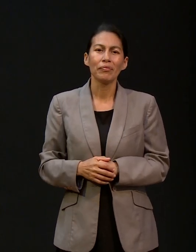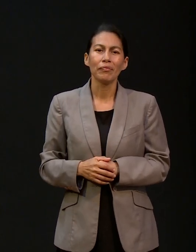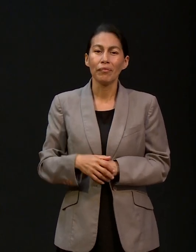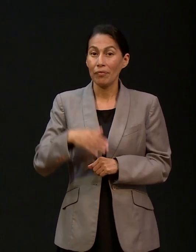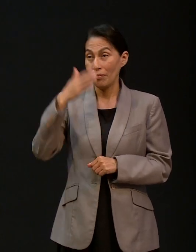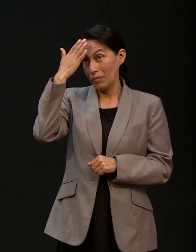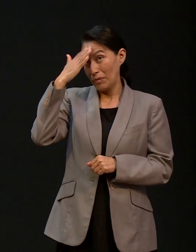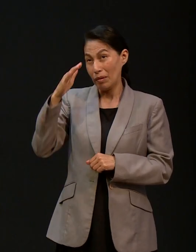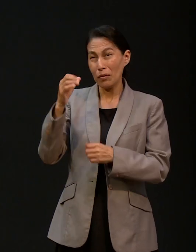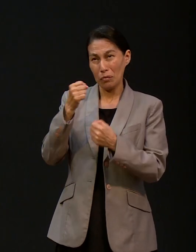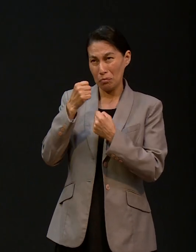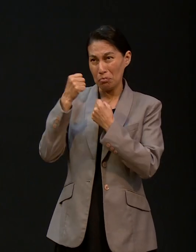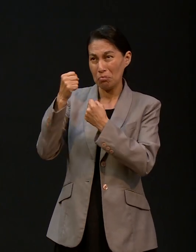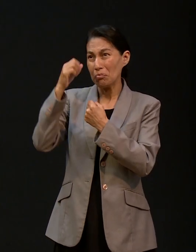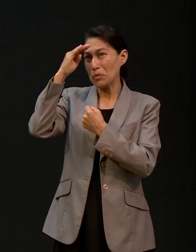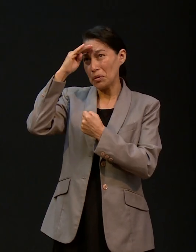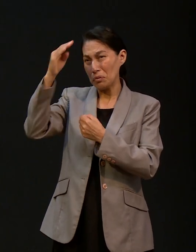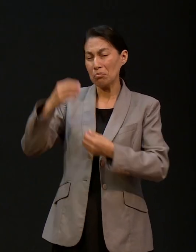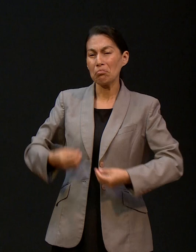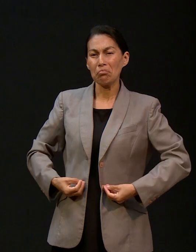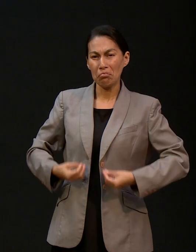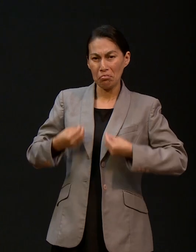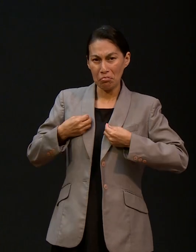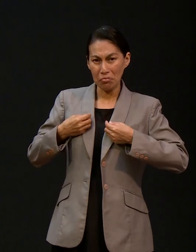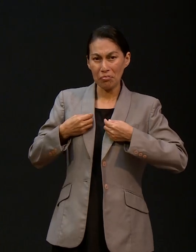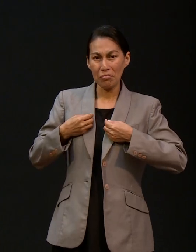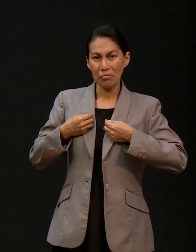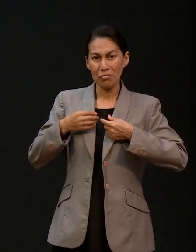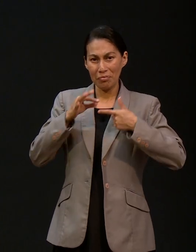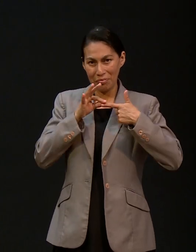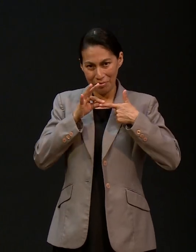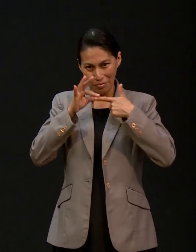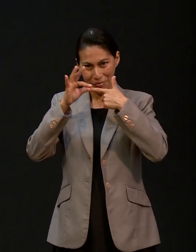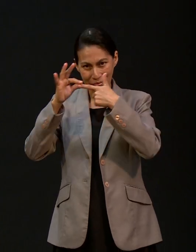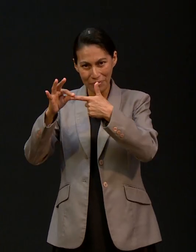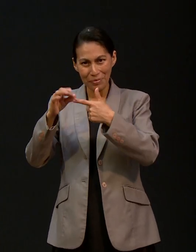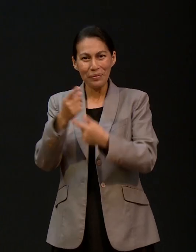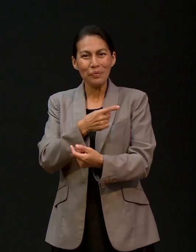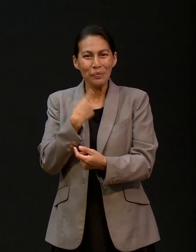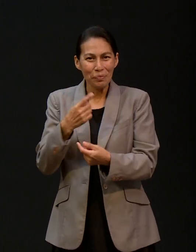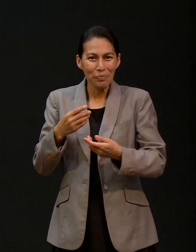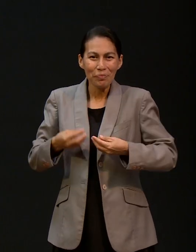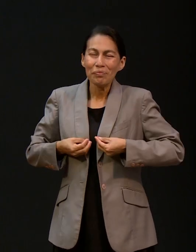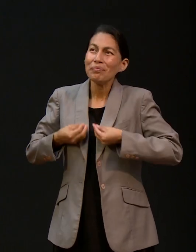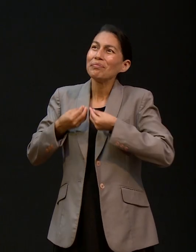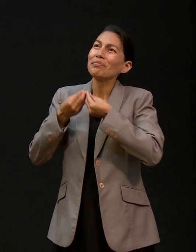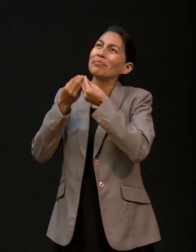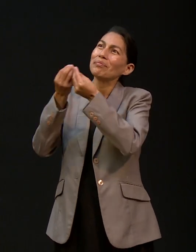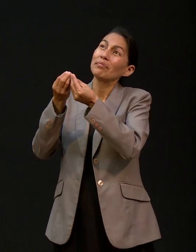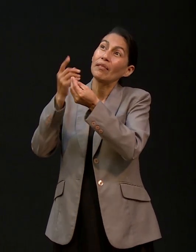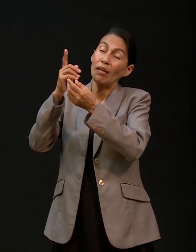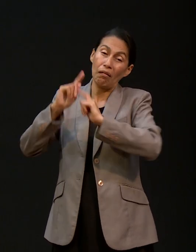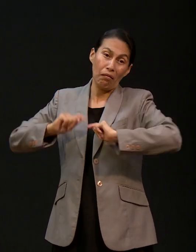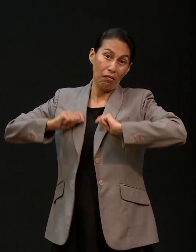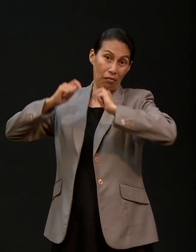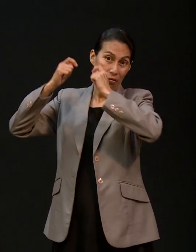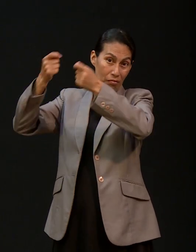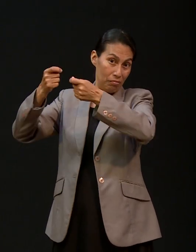¿verdad?, que el Señor conduce nuestra vida, colocándonos en sus manos y a donde Él nos indicará. ¡Qué